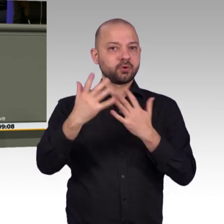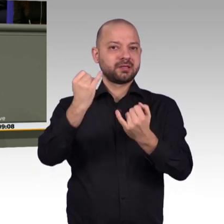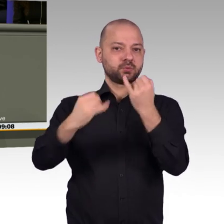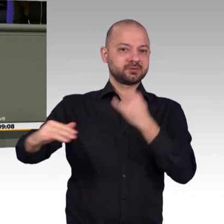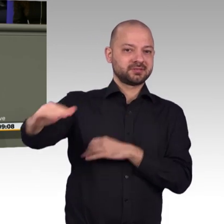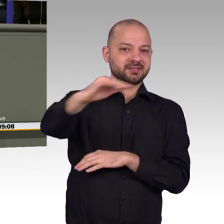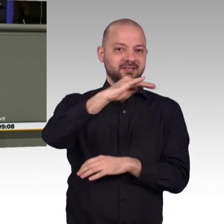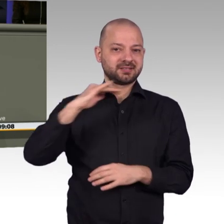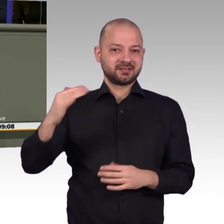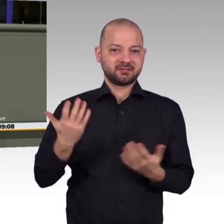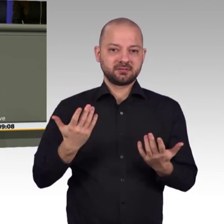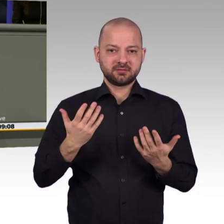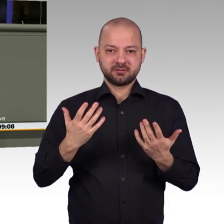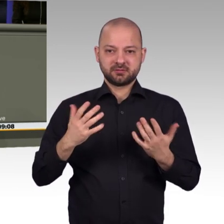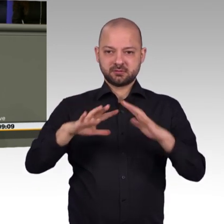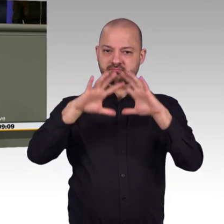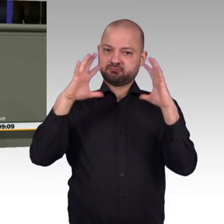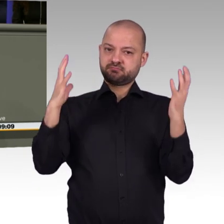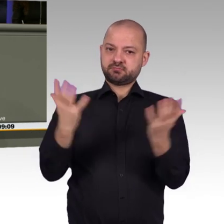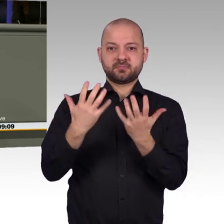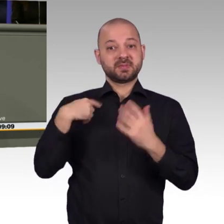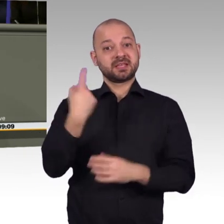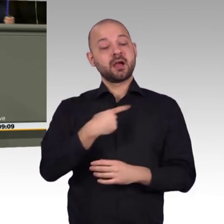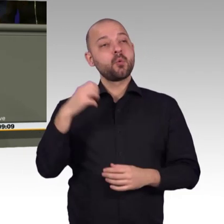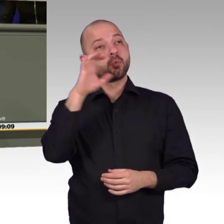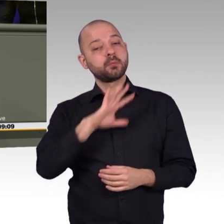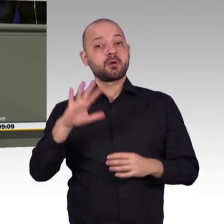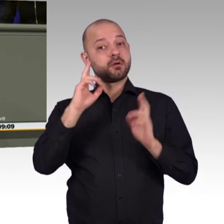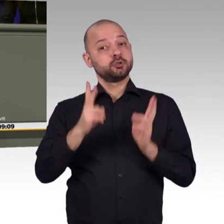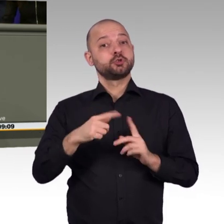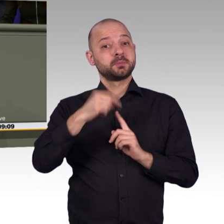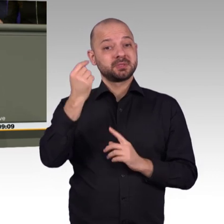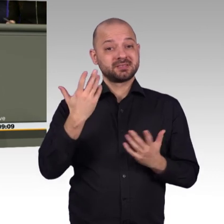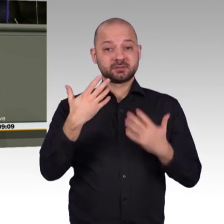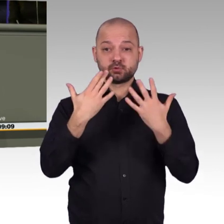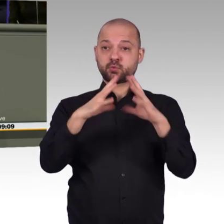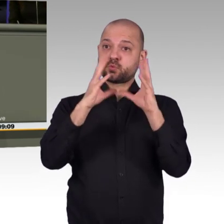besser erkannt werden kann. Da können wir schon sehr stolz sein, was an unseren Universitäten geleistet wird.